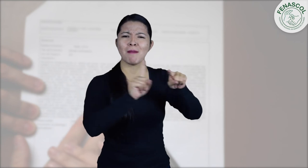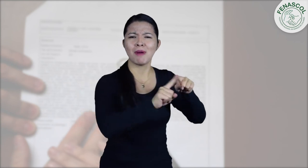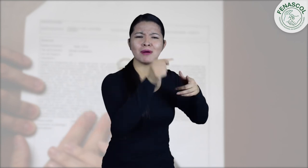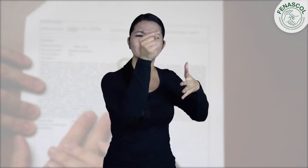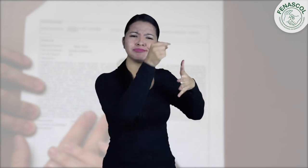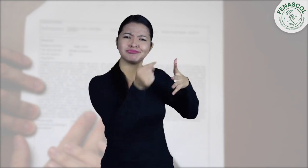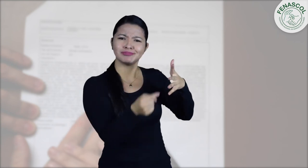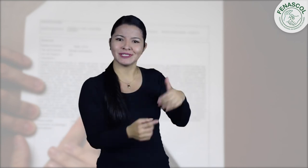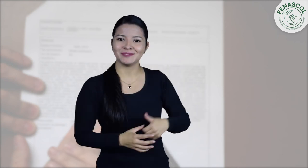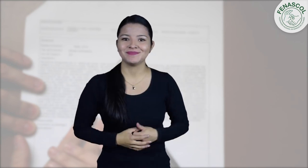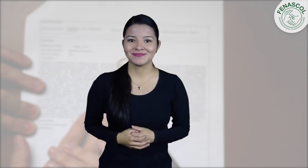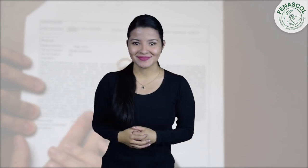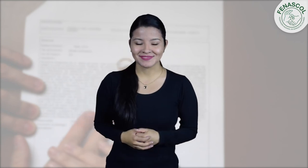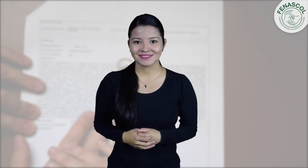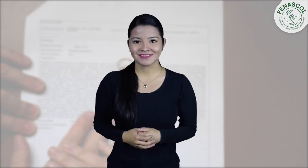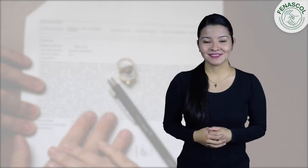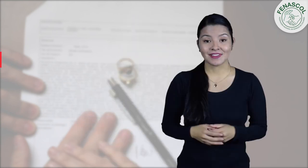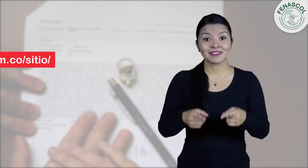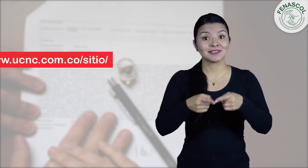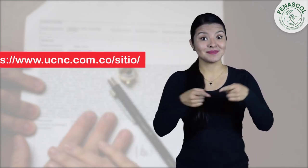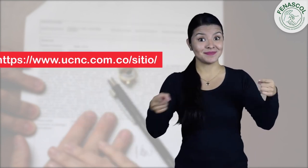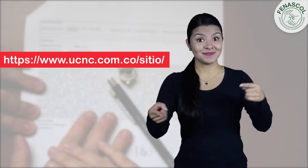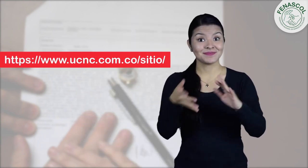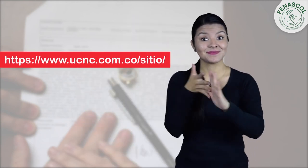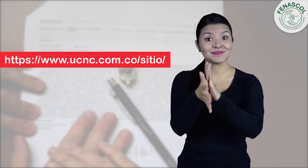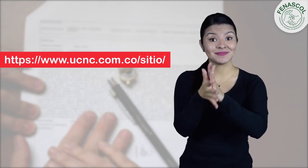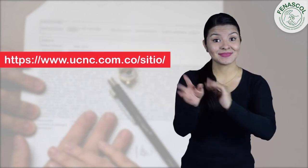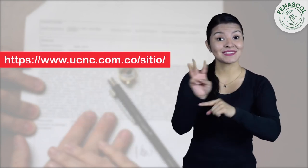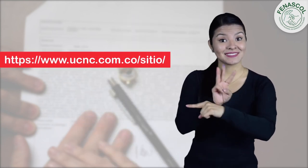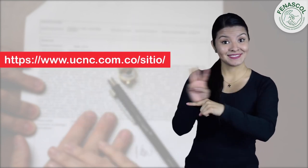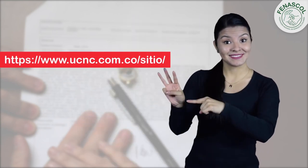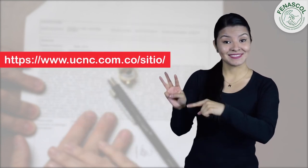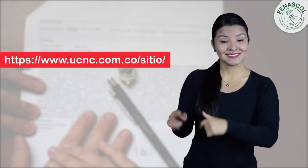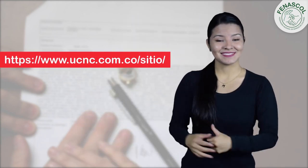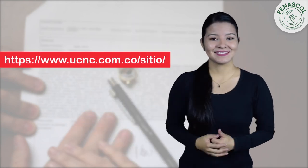entre otros. Para más información visita esta página web.